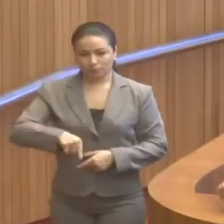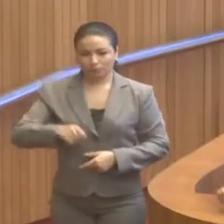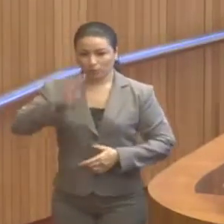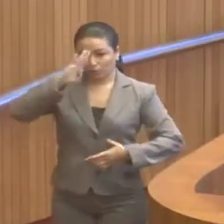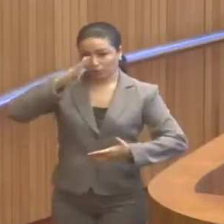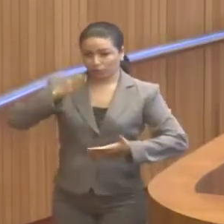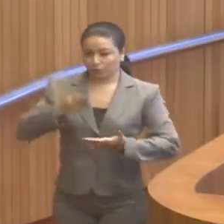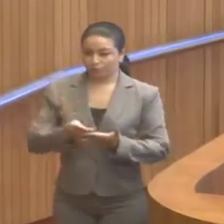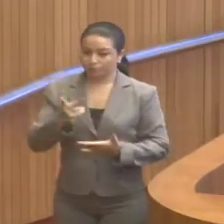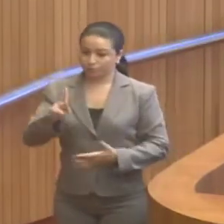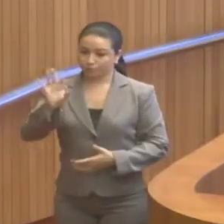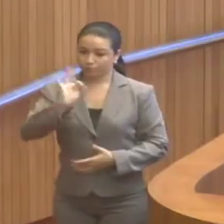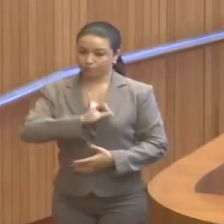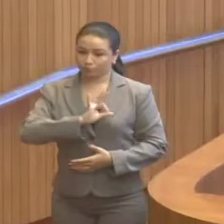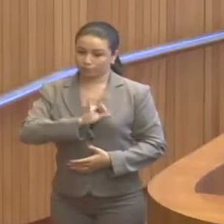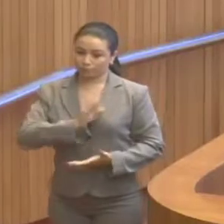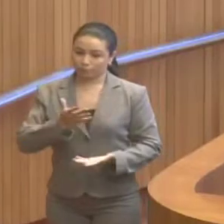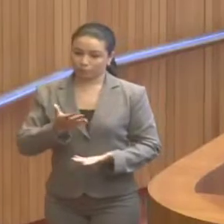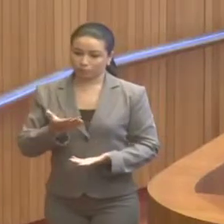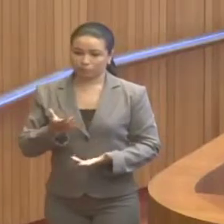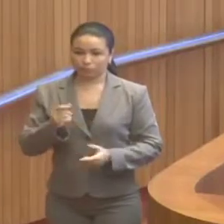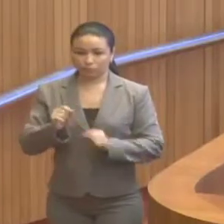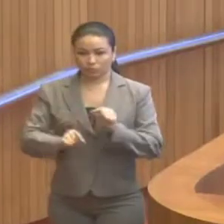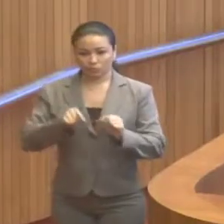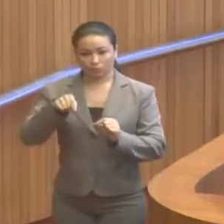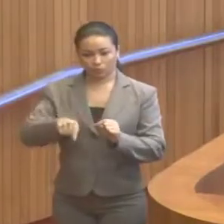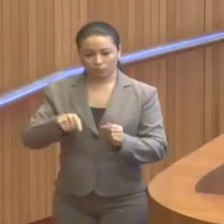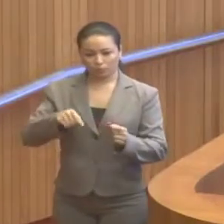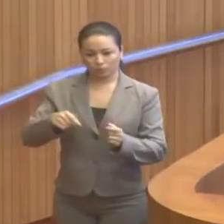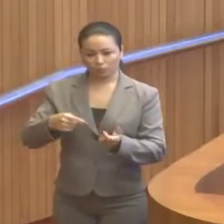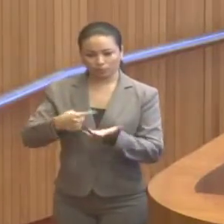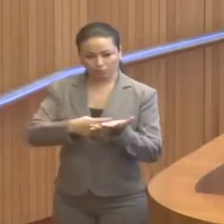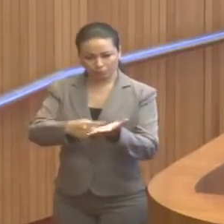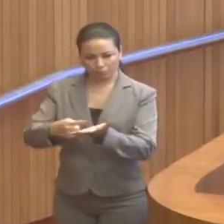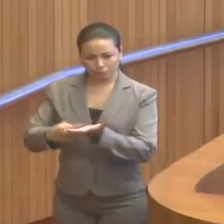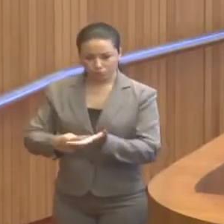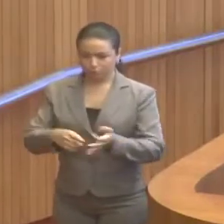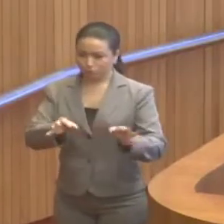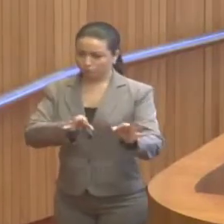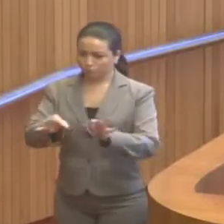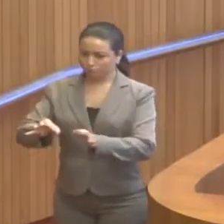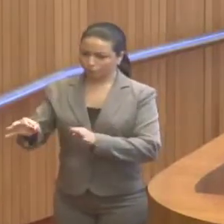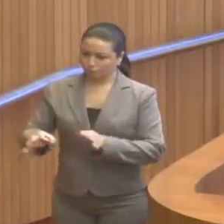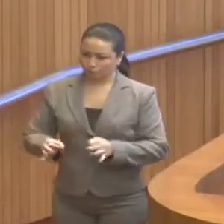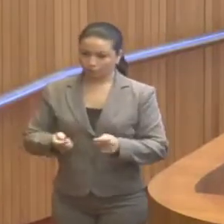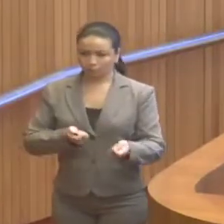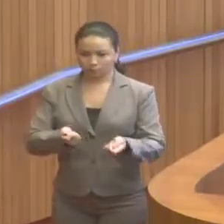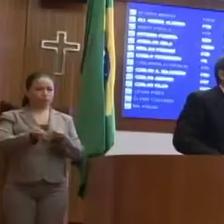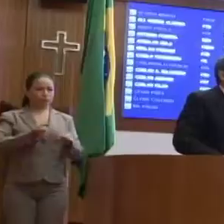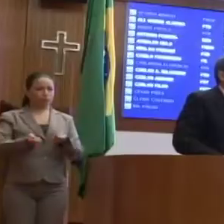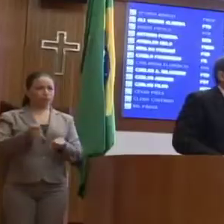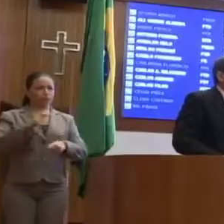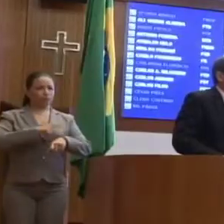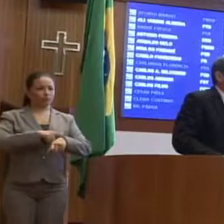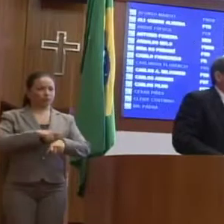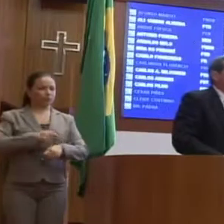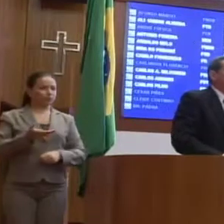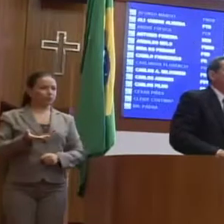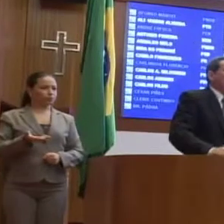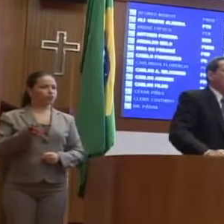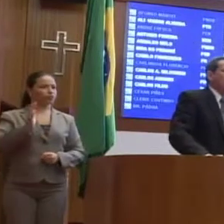confiança dos militares em que esse entendimento de uma formalização, de uma negociação nesse momento,